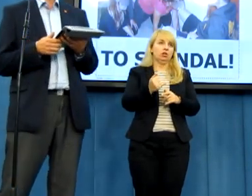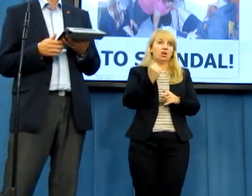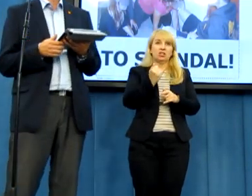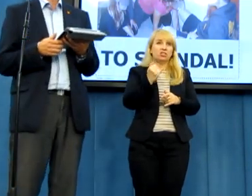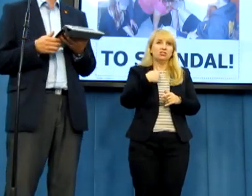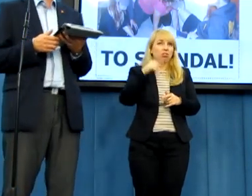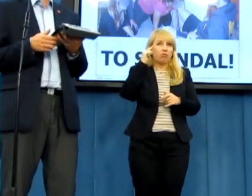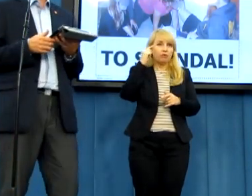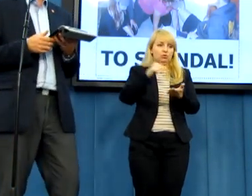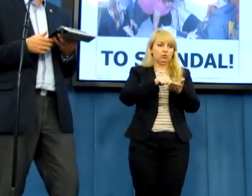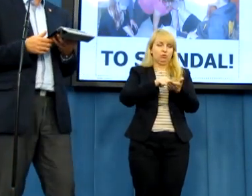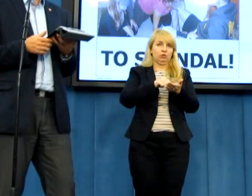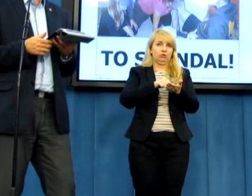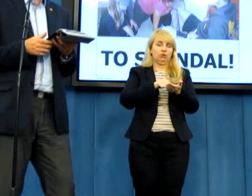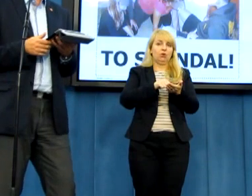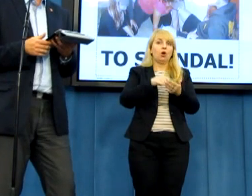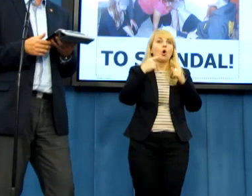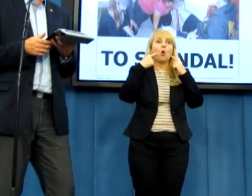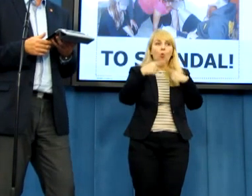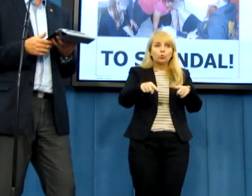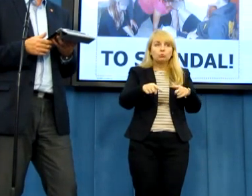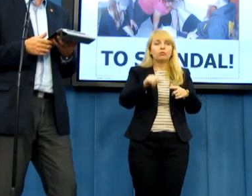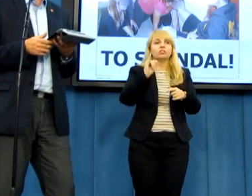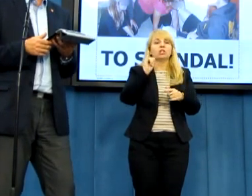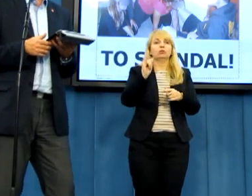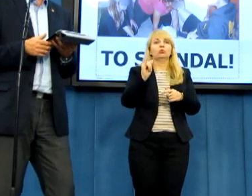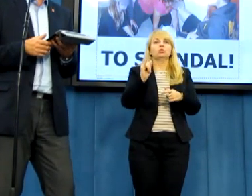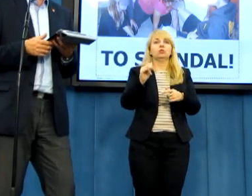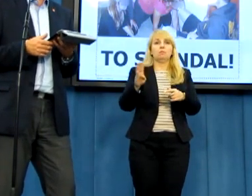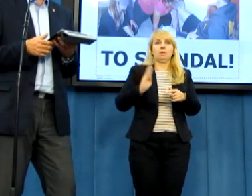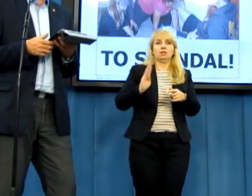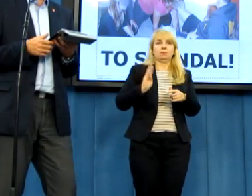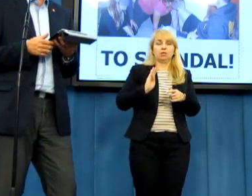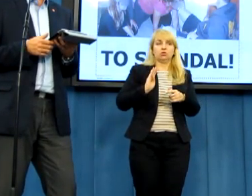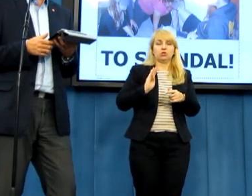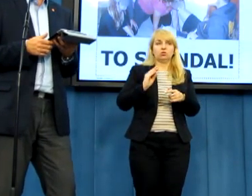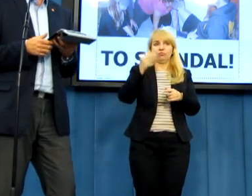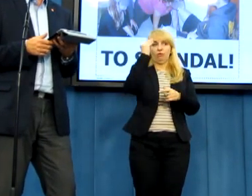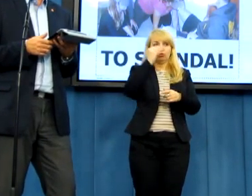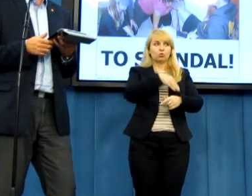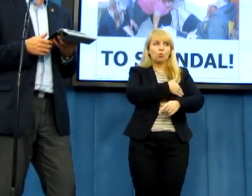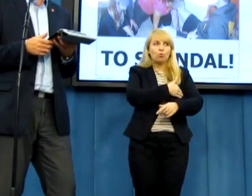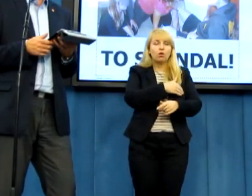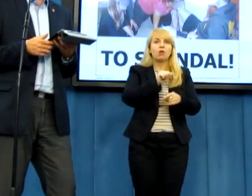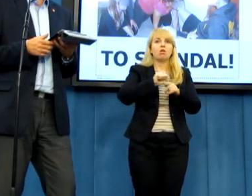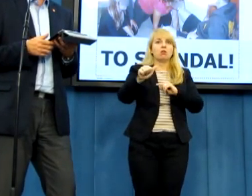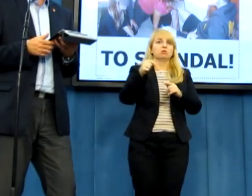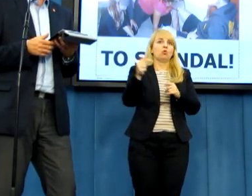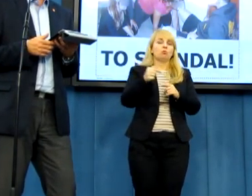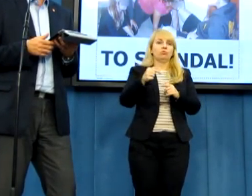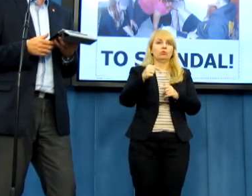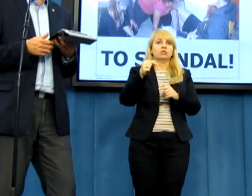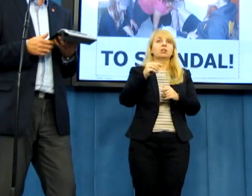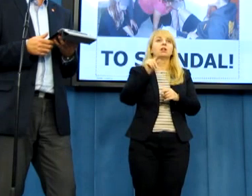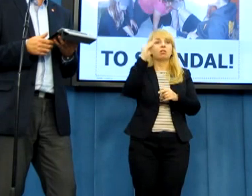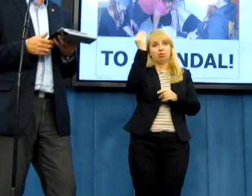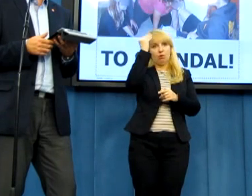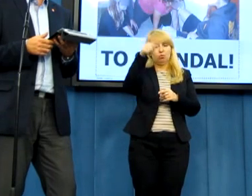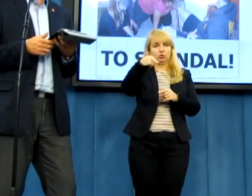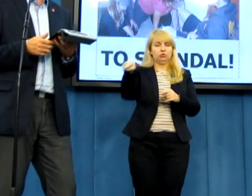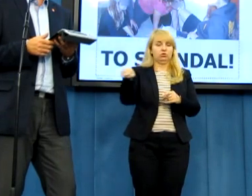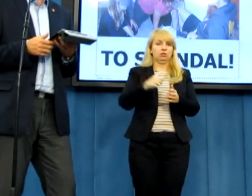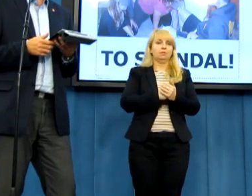dzieciach spodziewa obowiązek zapewnienia bezpieczeństwa w placówce, w szkole, tylko na nauczycielach.